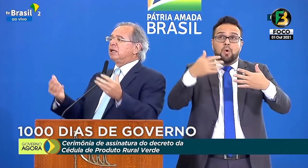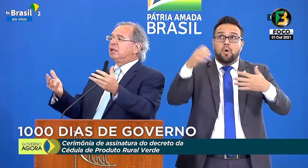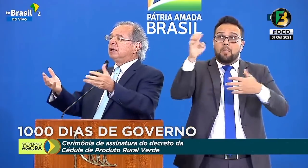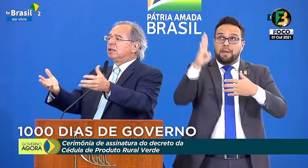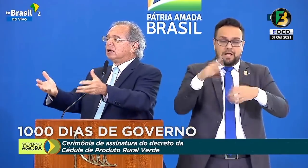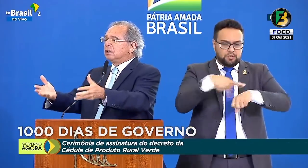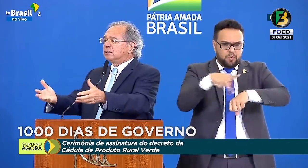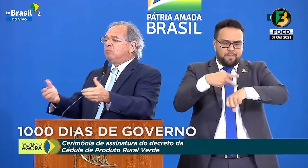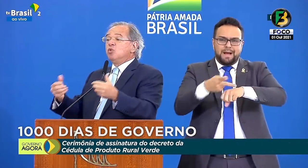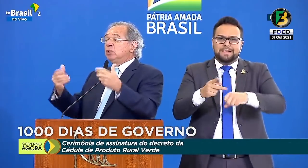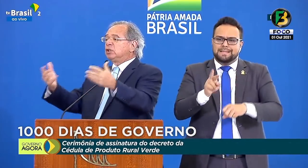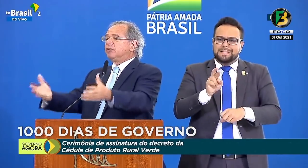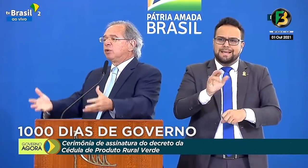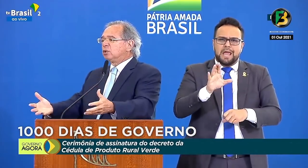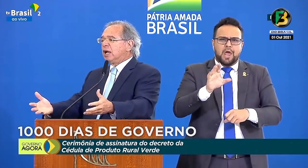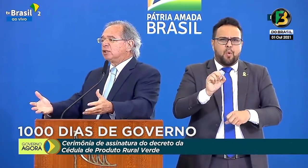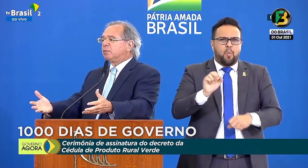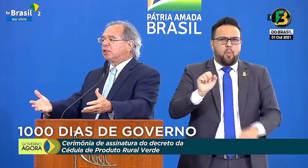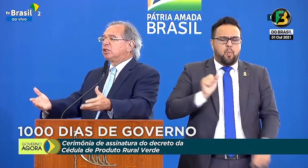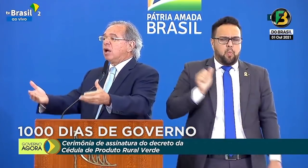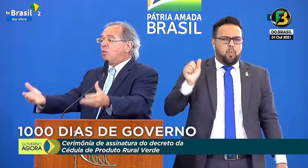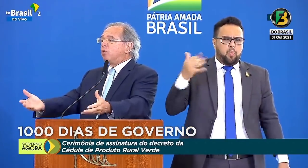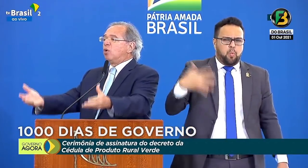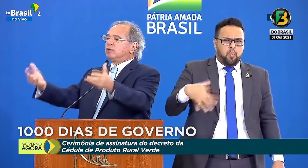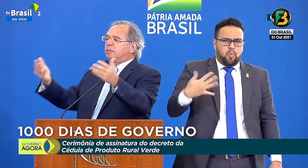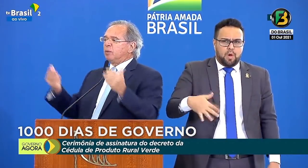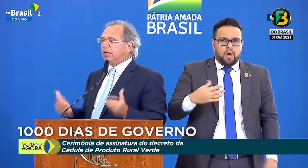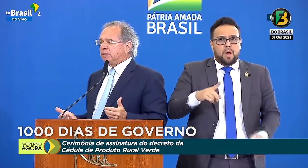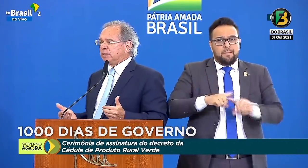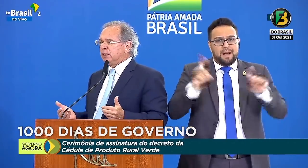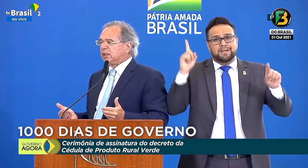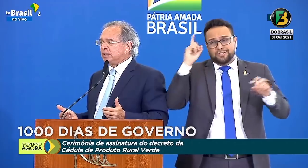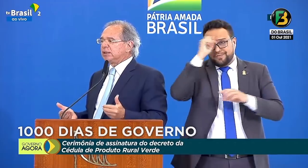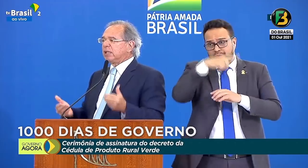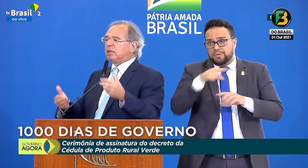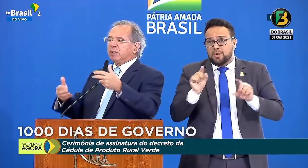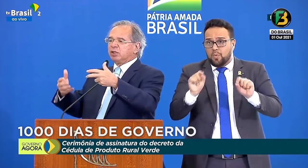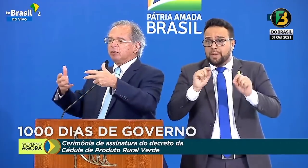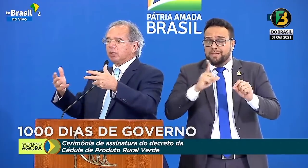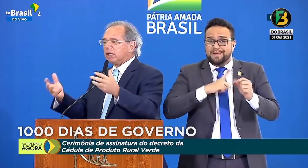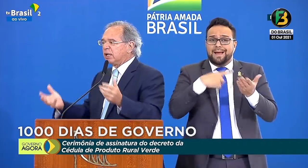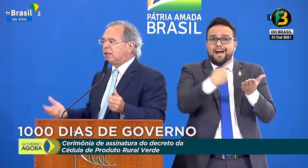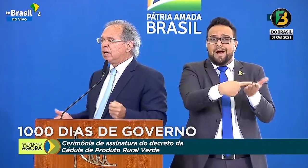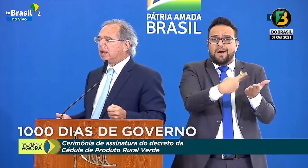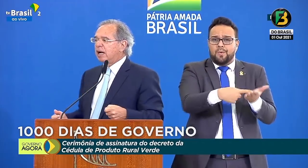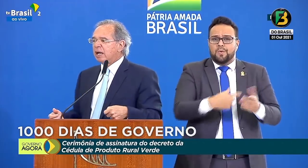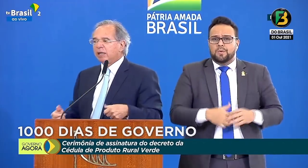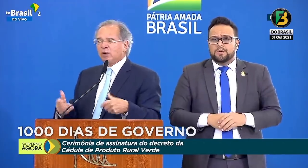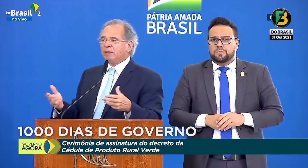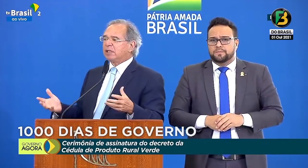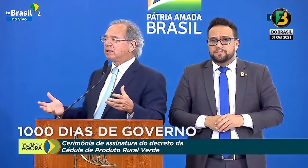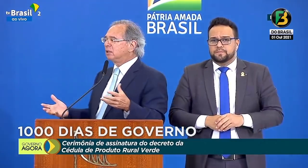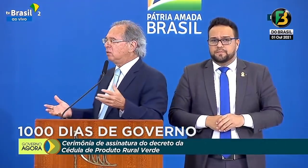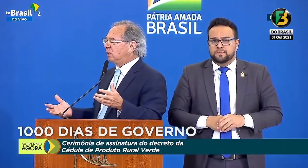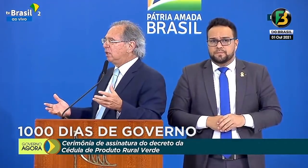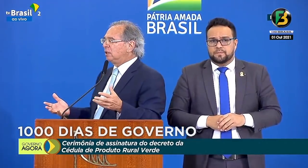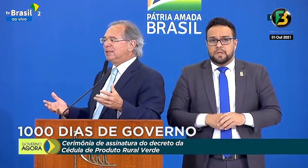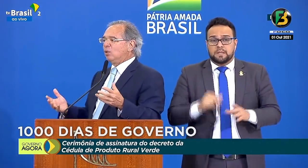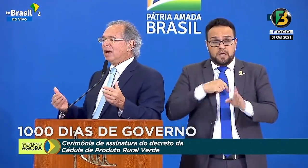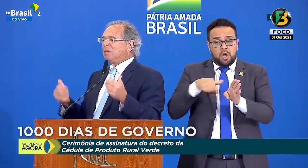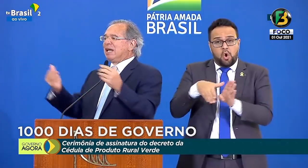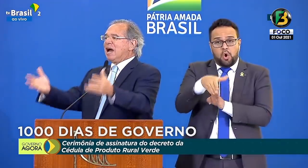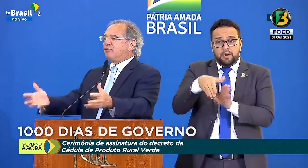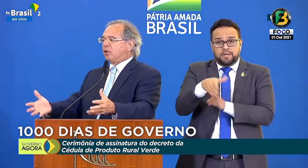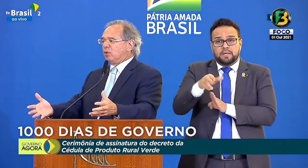não consegue, tem muita dificuldade para tirar o povo da pobreza. Exatamente porque a regulamentação